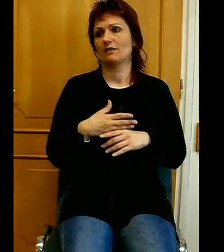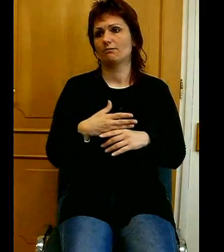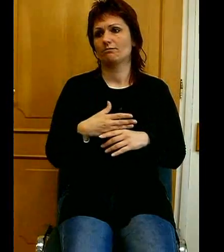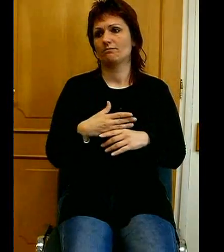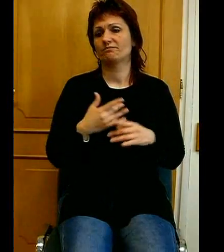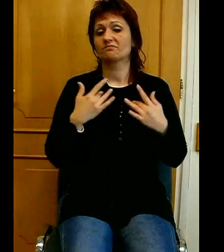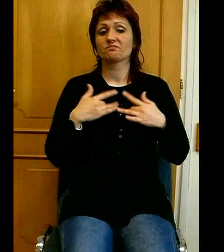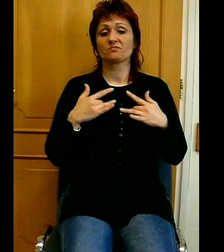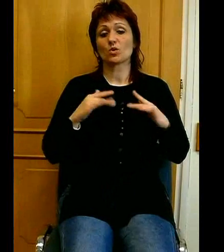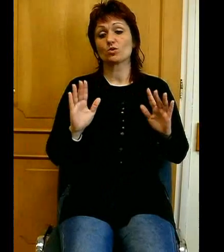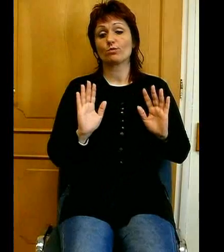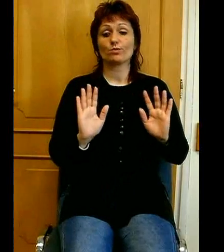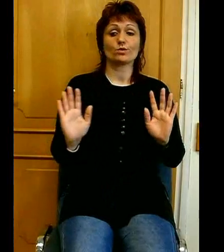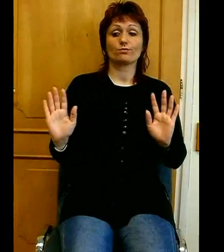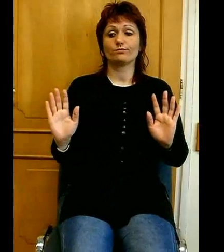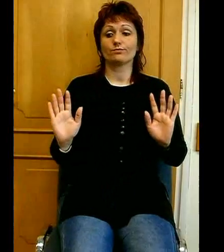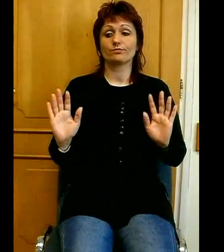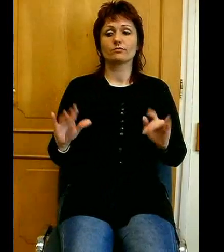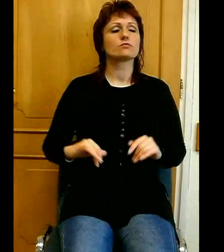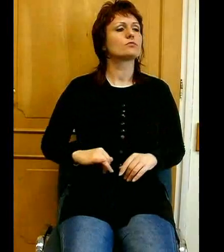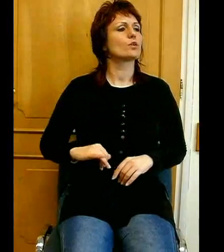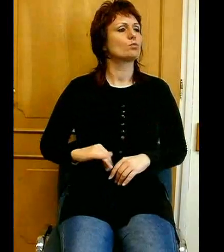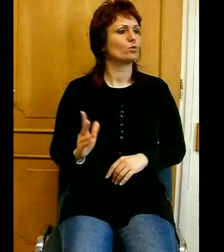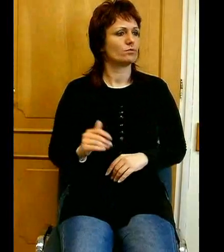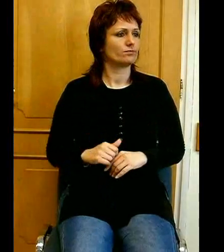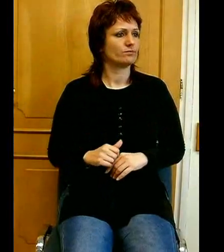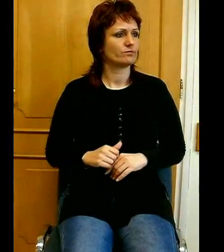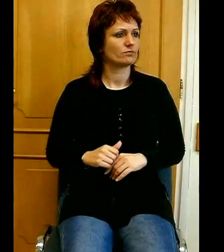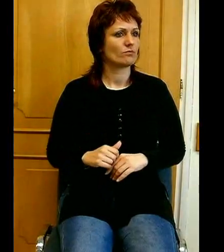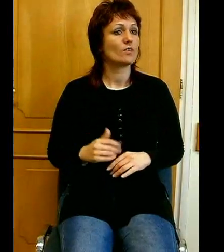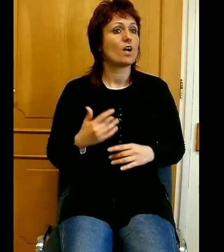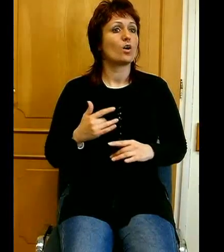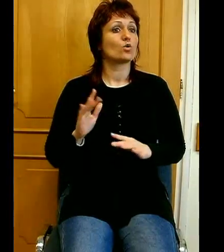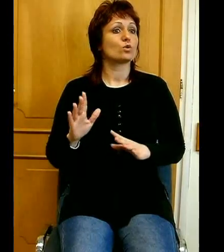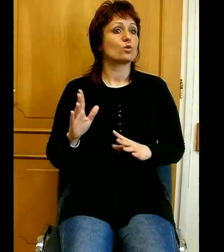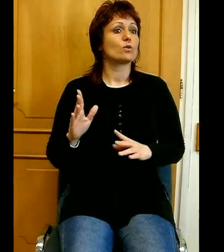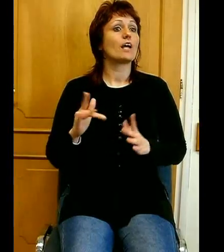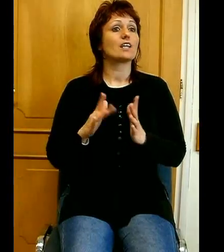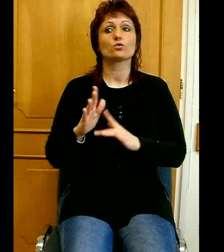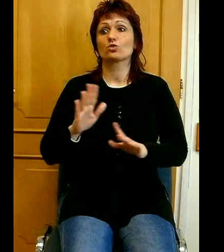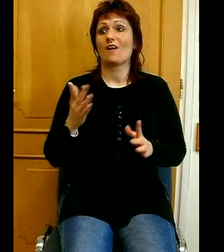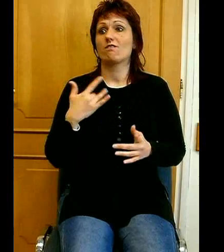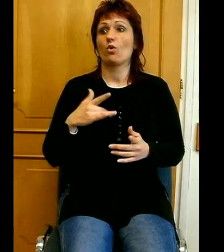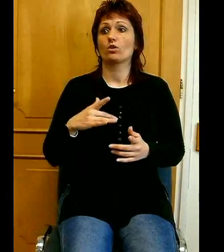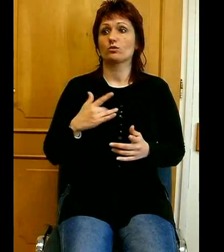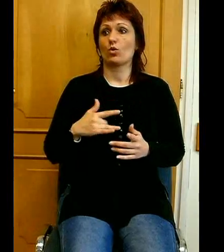bír. Jézus soha nem volt közömbös. Egyen másan olvassuk, hogy elnézte a népet, és könnyör